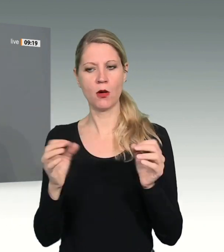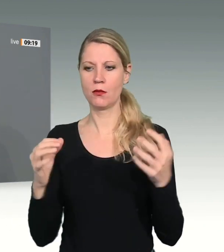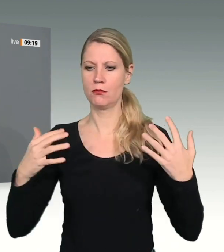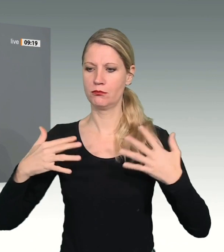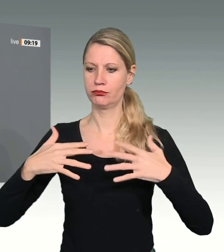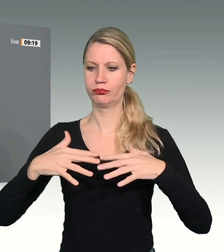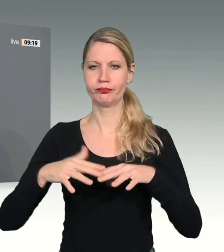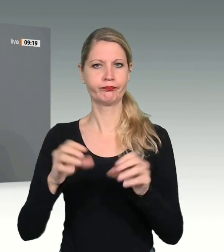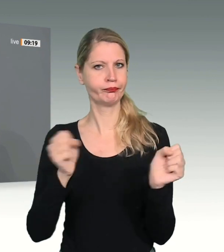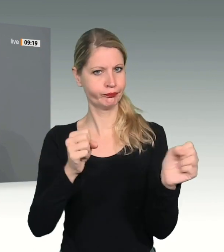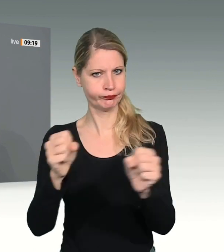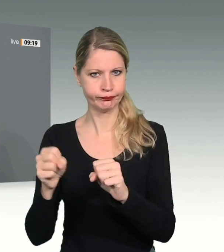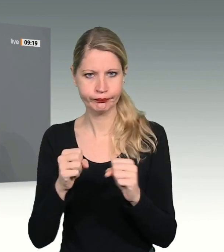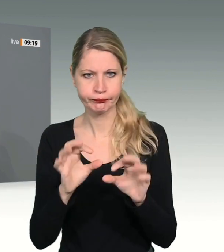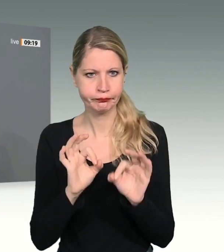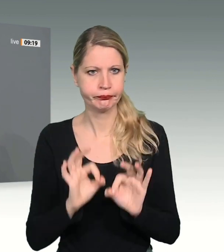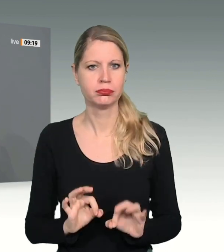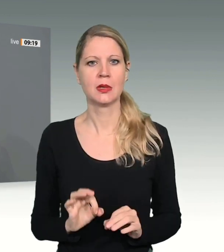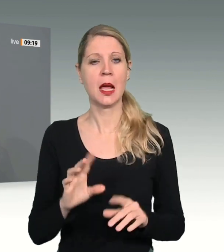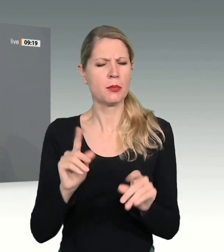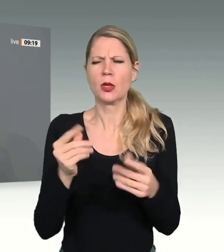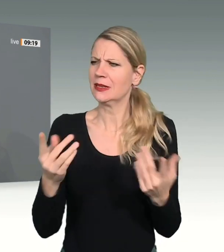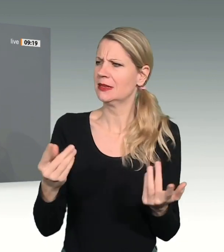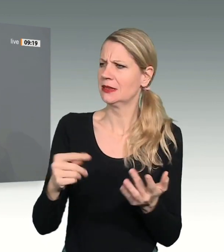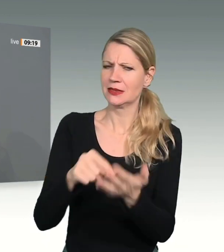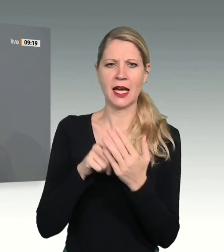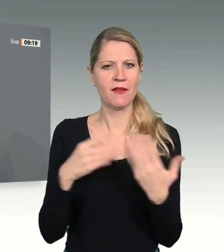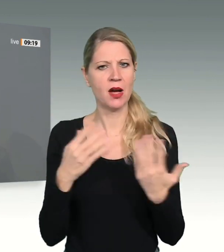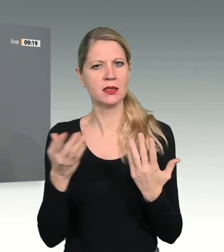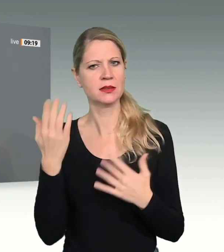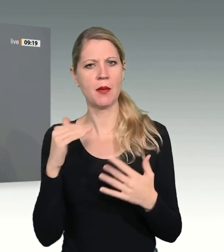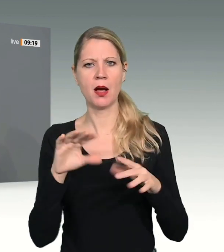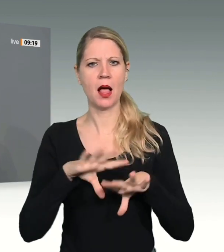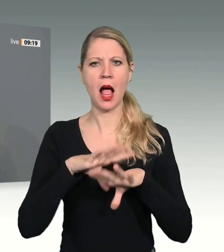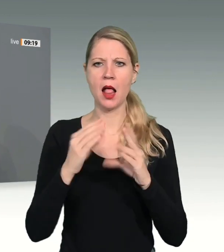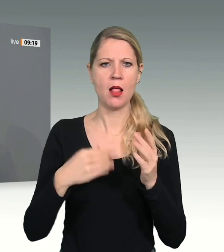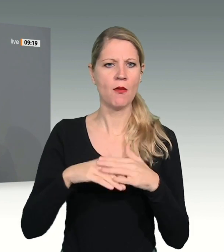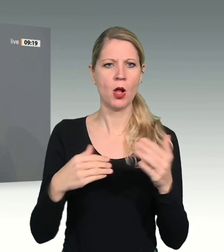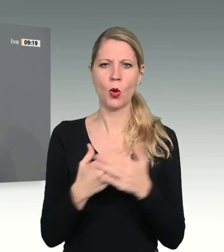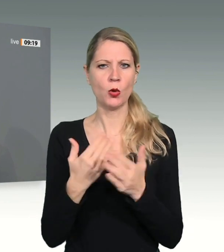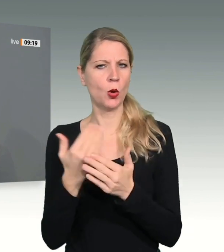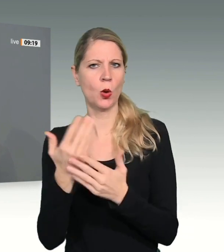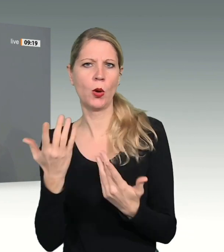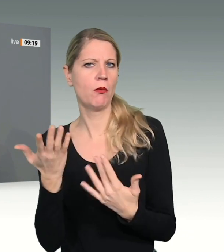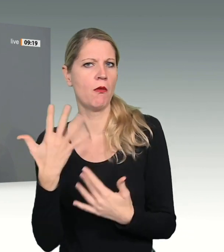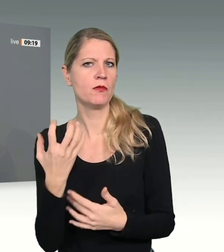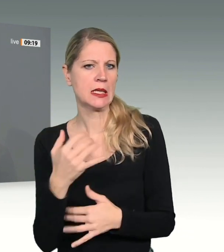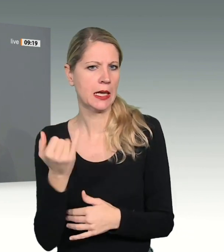Nach meinen Erfahrungen bin ich mir übrigens auch nicht so sicher, dass aus Anfang